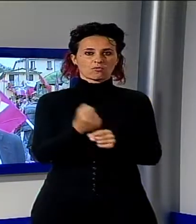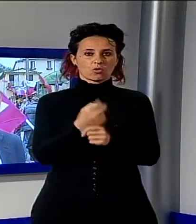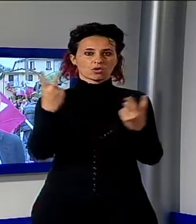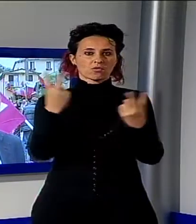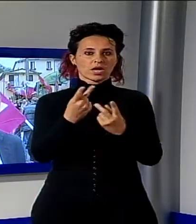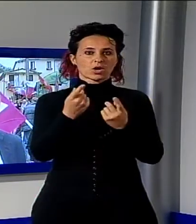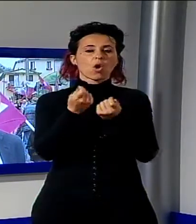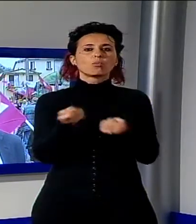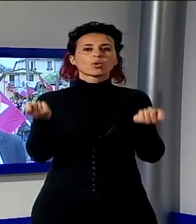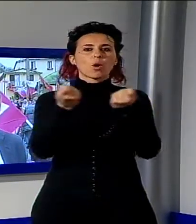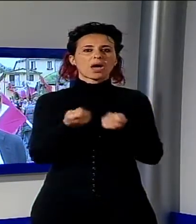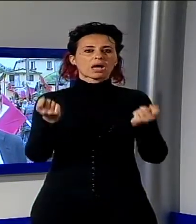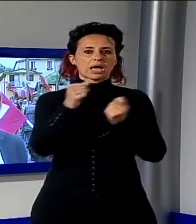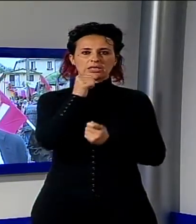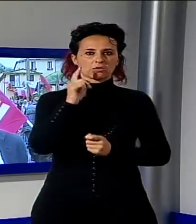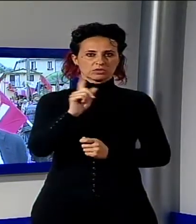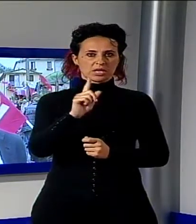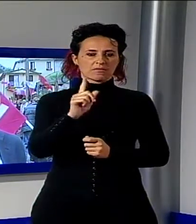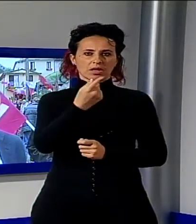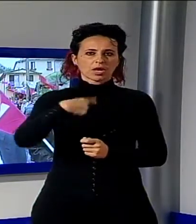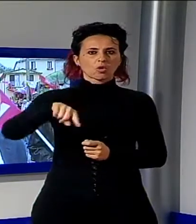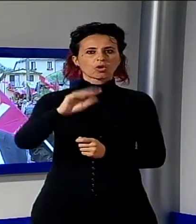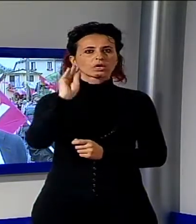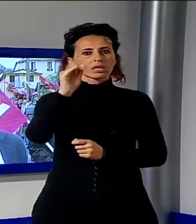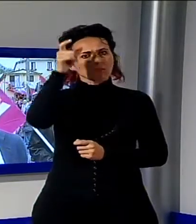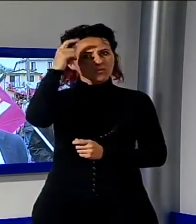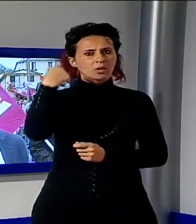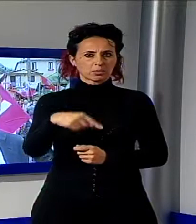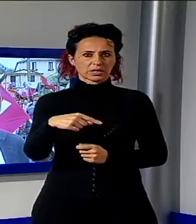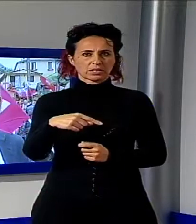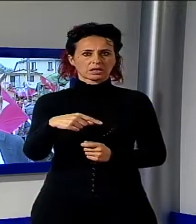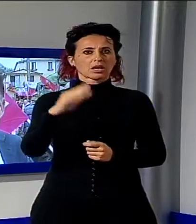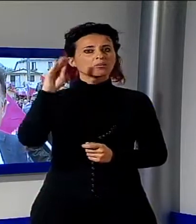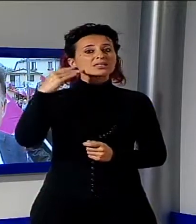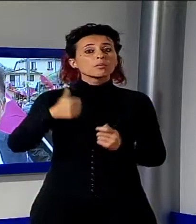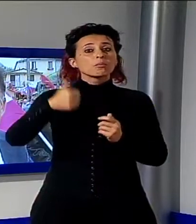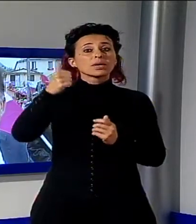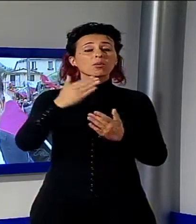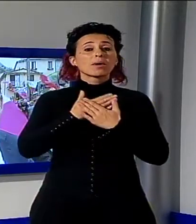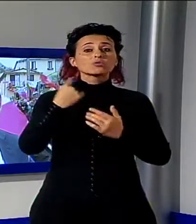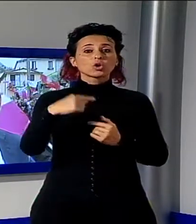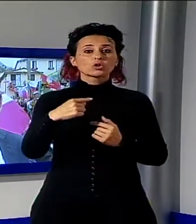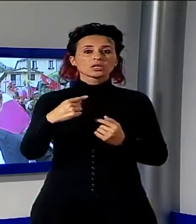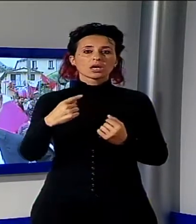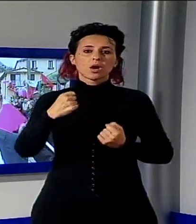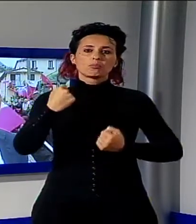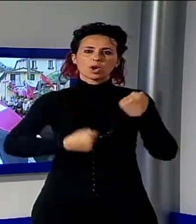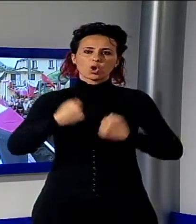confutati. Questo chiediamo al Governo e alle istituzioni europee. Questo pensiamo del primo maggio, un primo maggio di lotta e di lavoro, ma di lavoro vero.